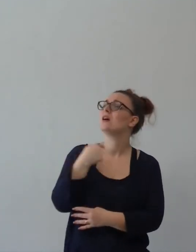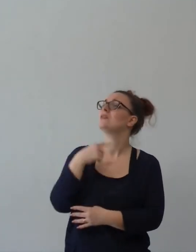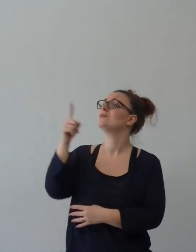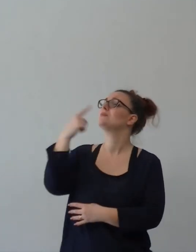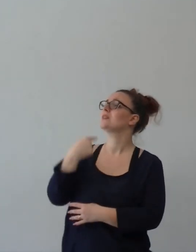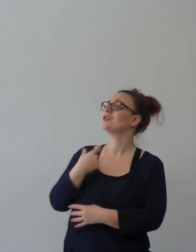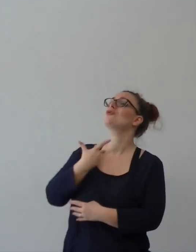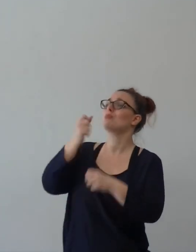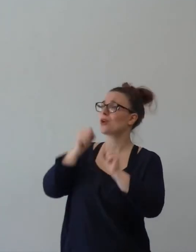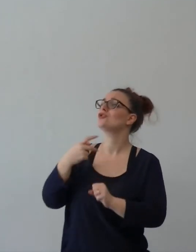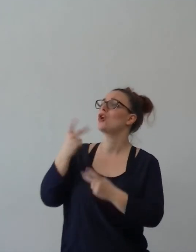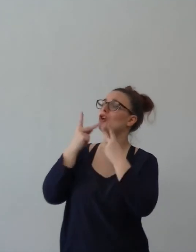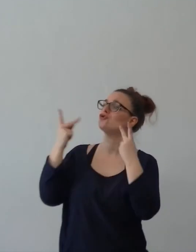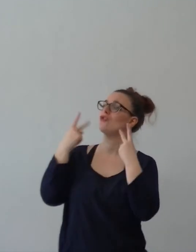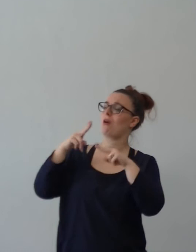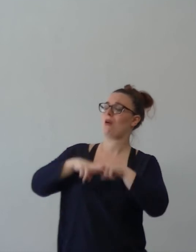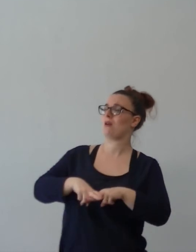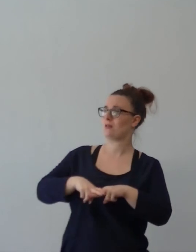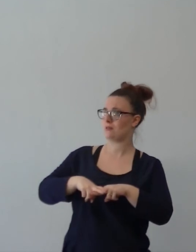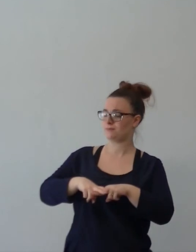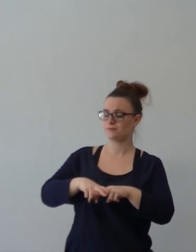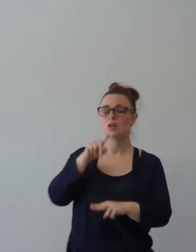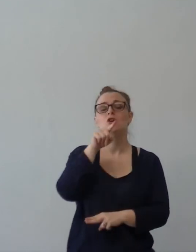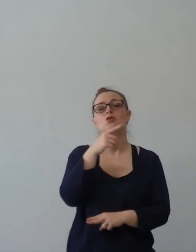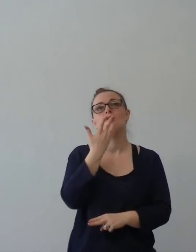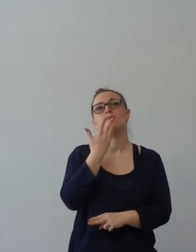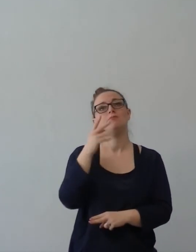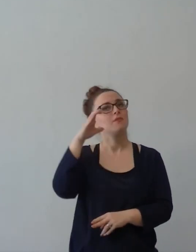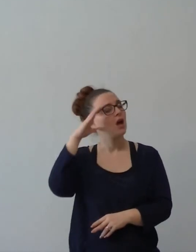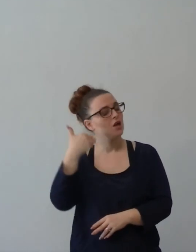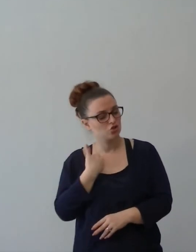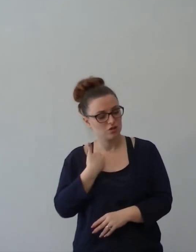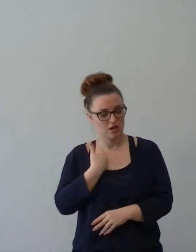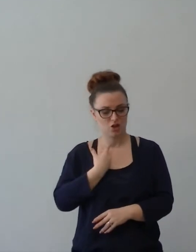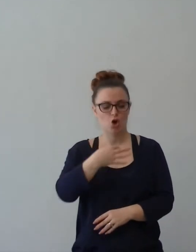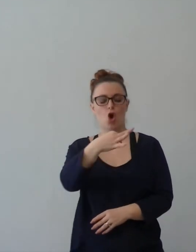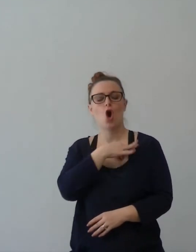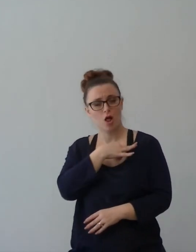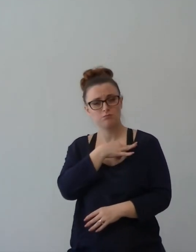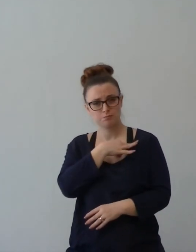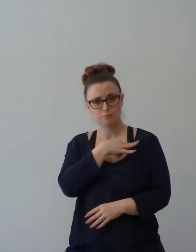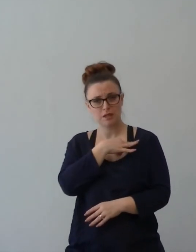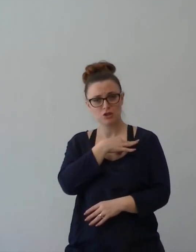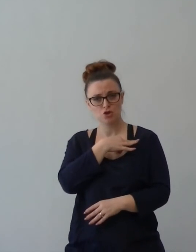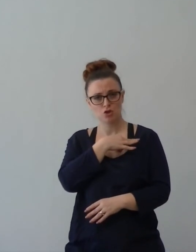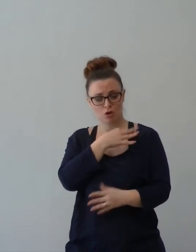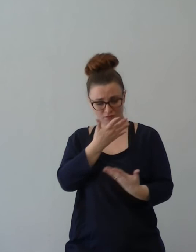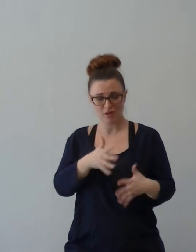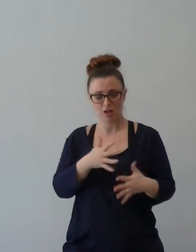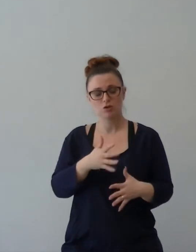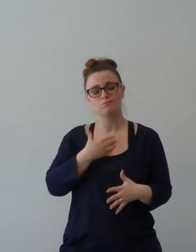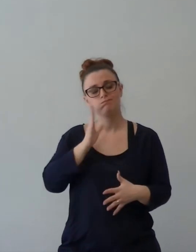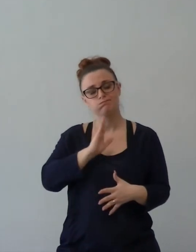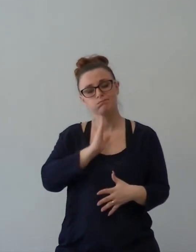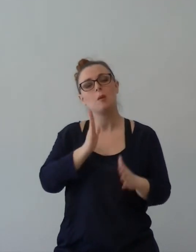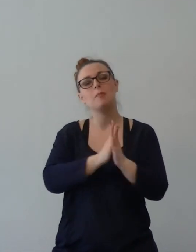gioia in Cristo. Se te che mi hai aspettato, sei stato colpito, sei stata colpita da qualcosa che hai aspettato oggi, prega queste cose